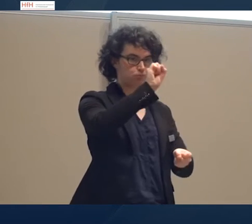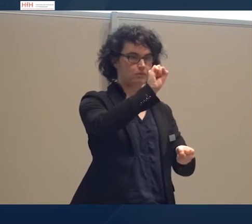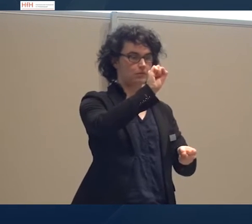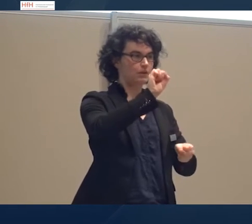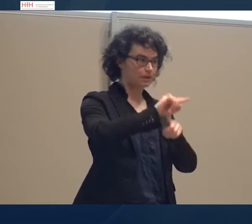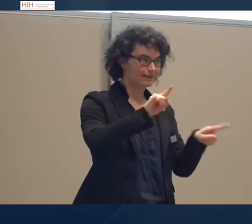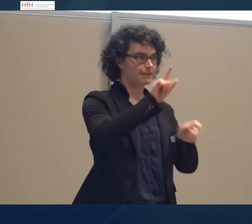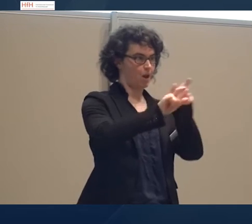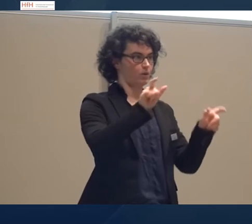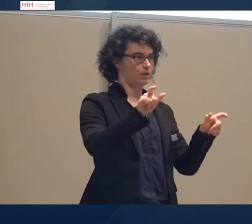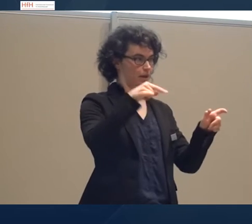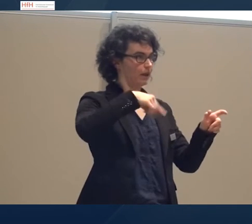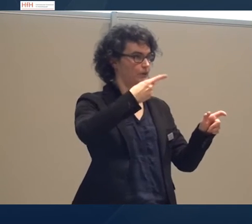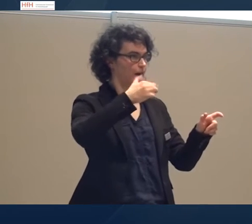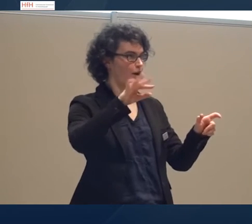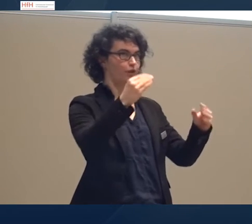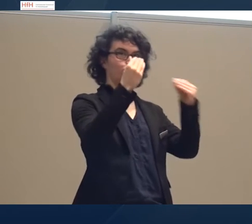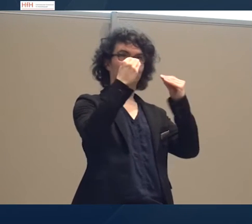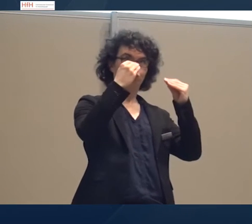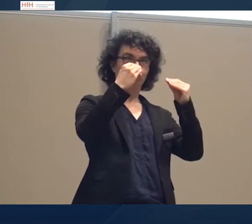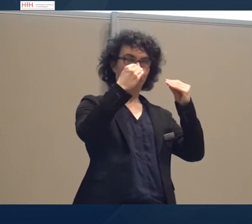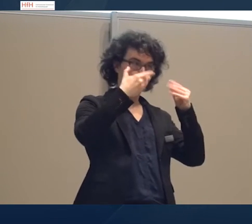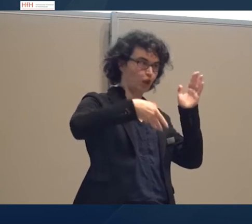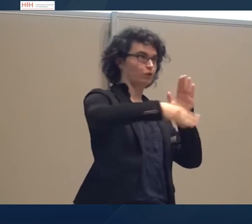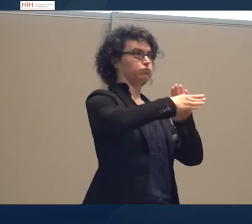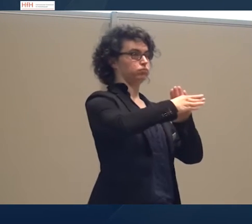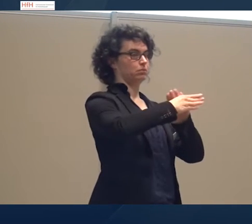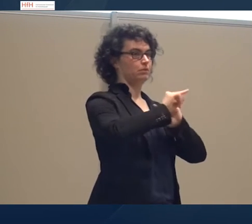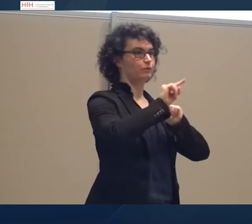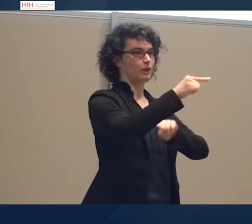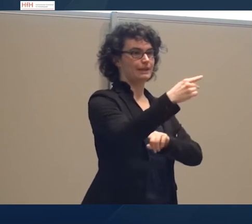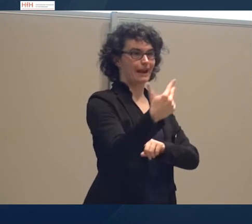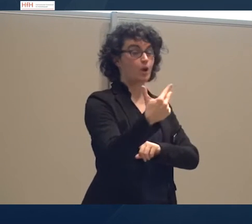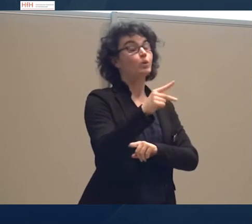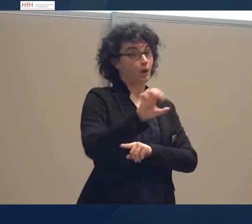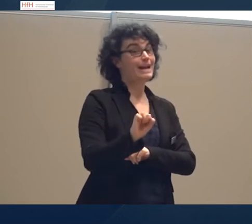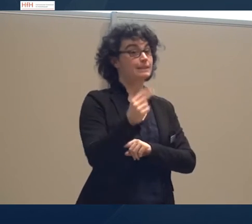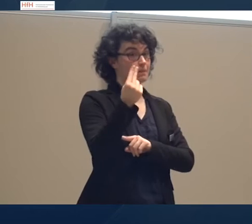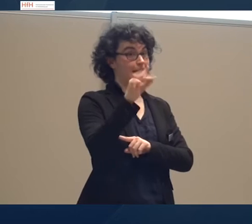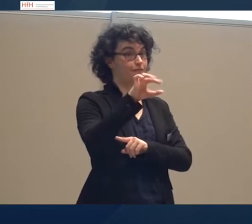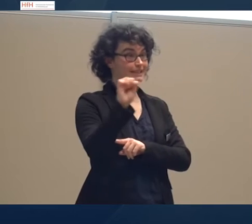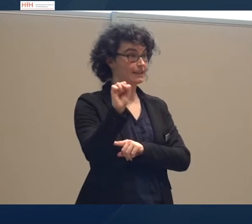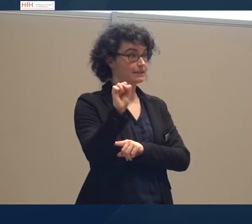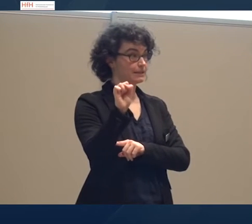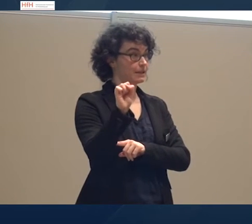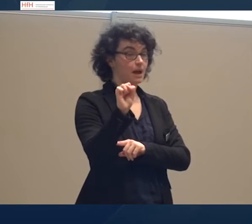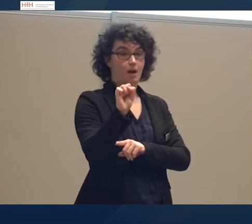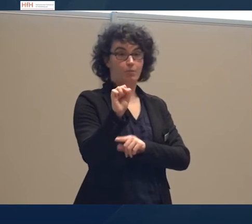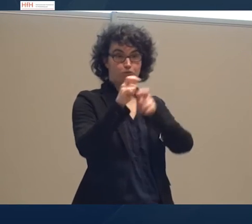haben. Und tatsächlich durch den SGB FSS beauftragt, beispielsweise. Oder aus